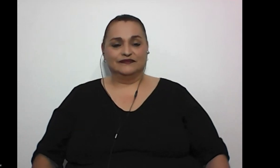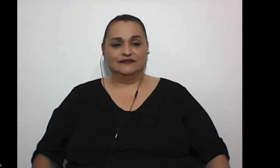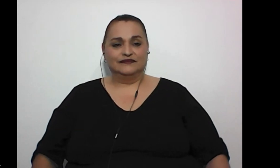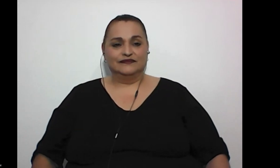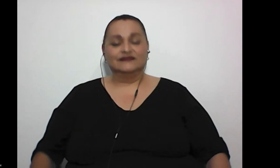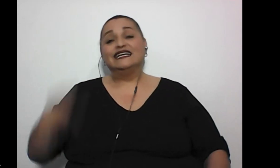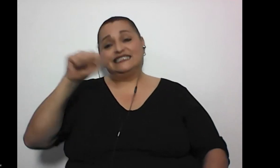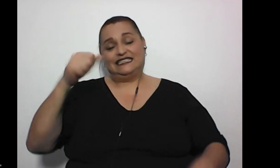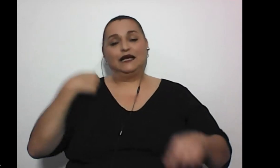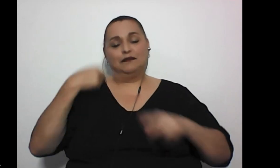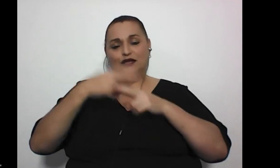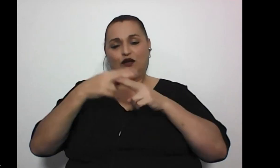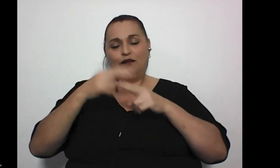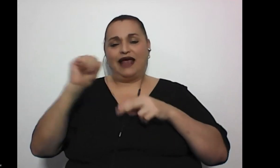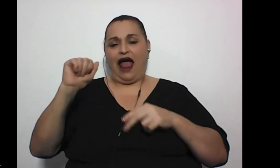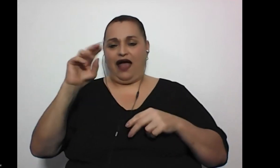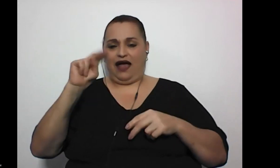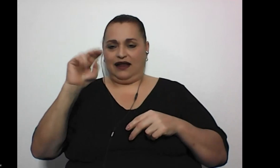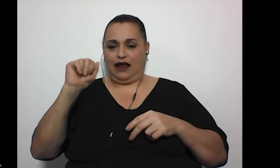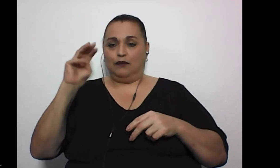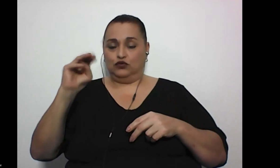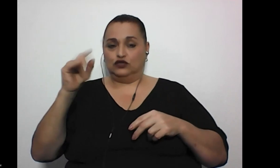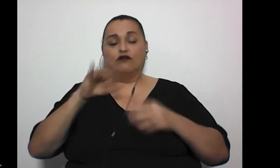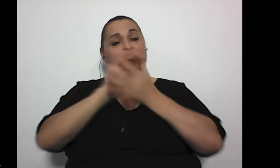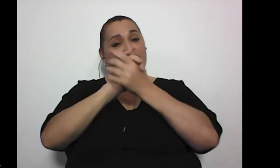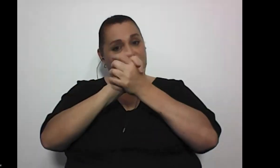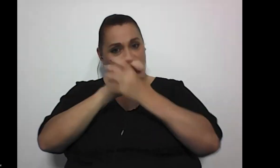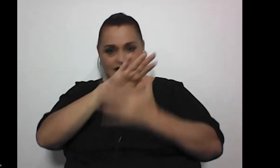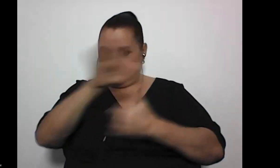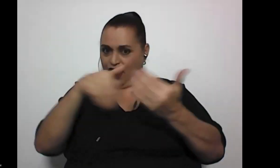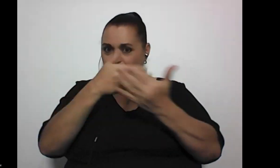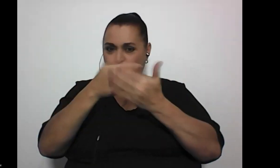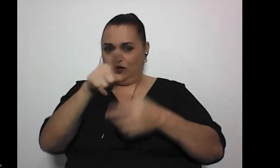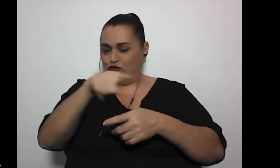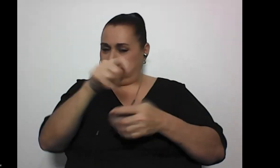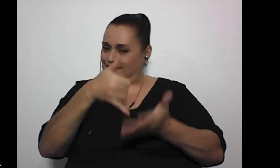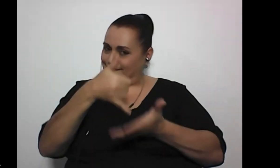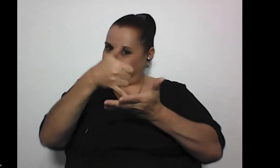si mi nombre es anna murillo felicitarlas a todas porque de verdad somos un de campeonas